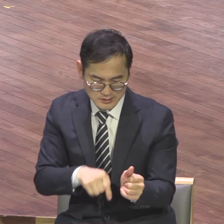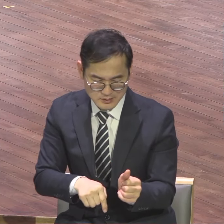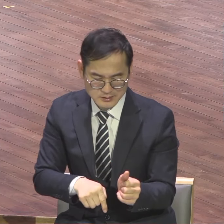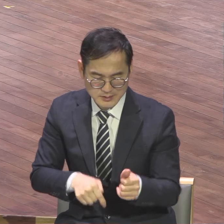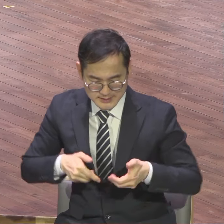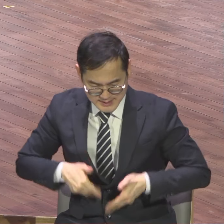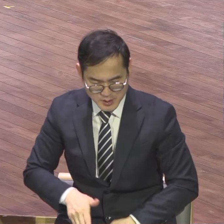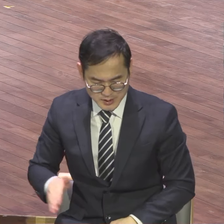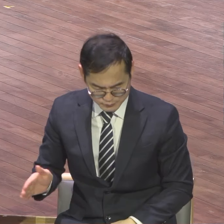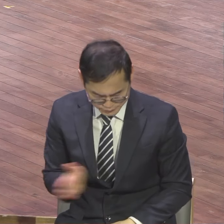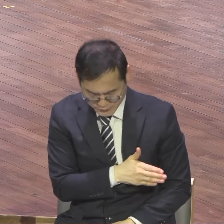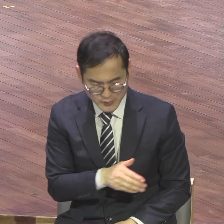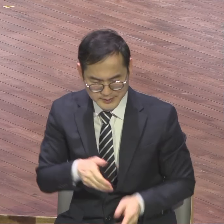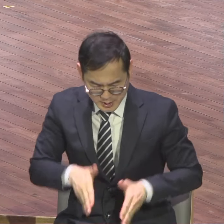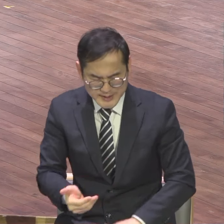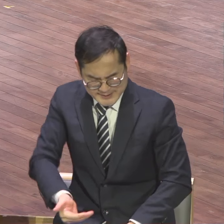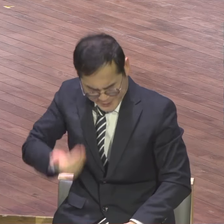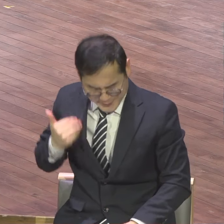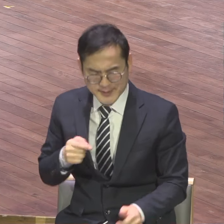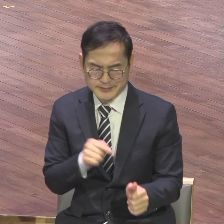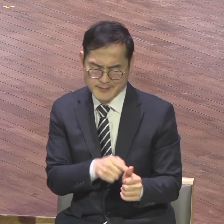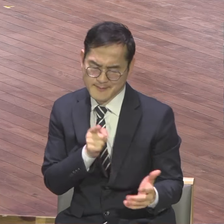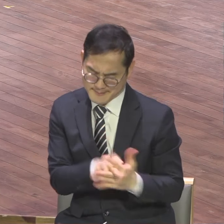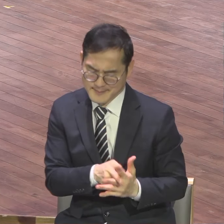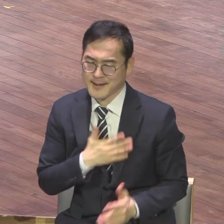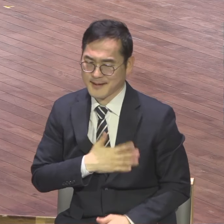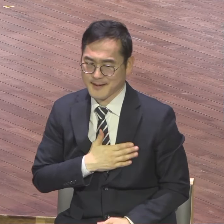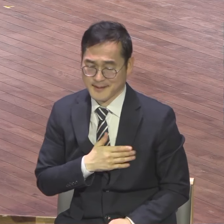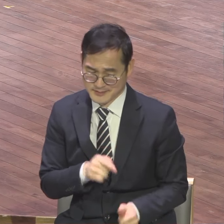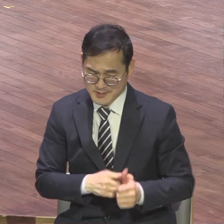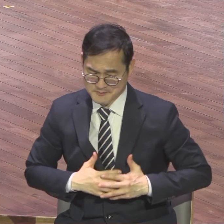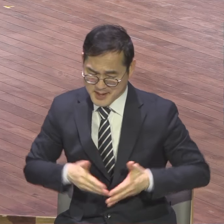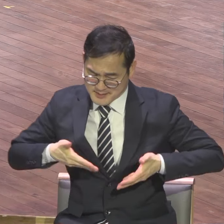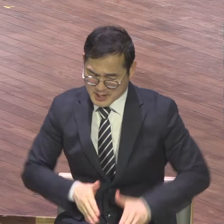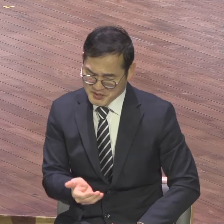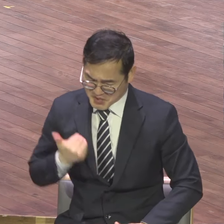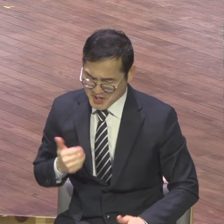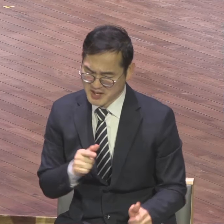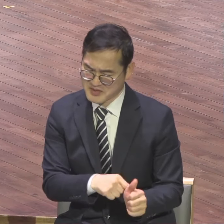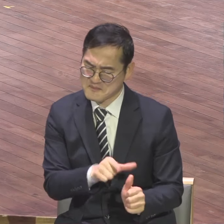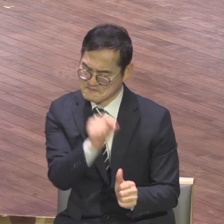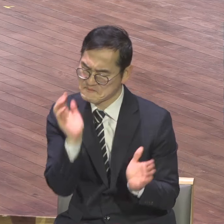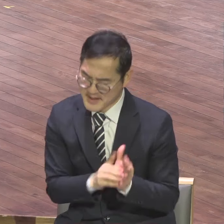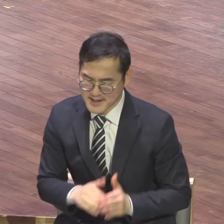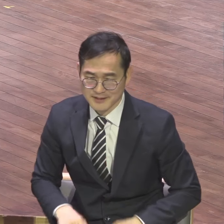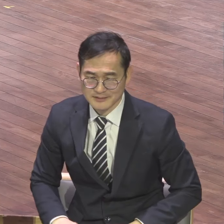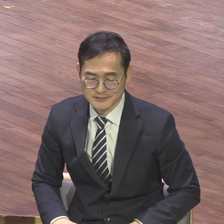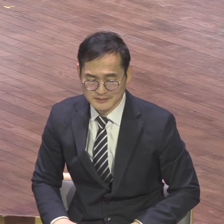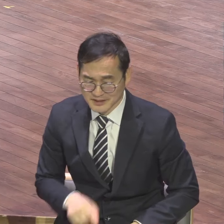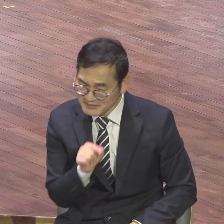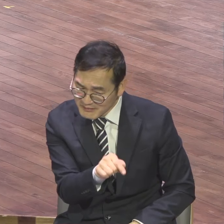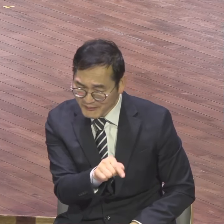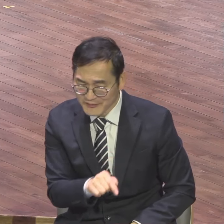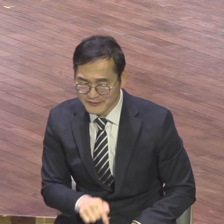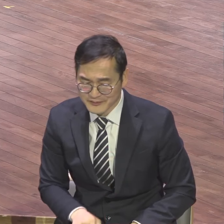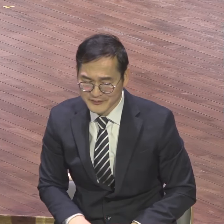전에 너를 알았고 너가 배에서 나오기 전에 너를 성별하였고 너를 여러 나라에 선지자로